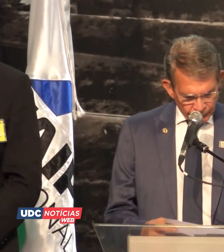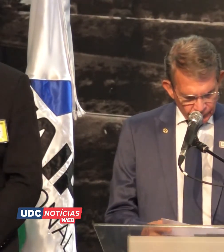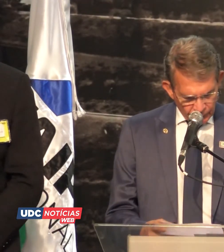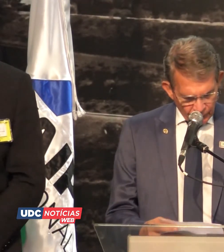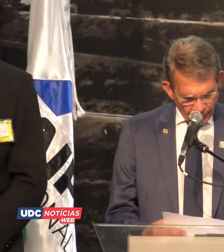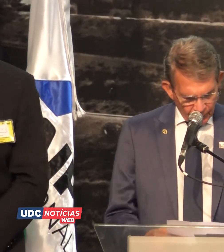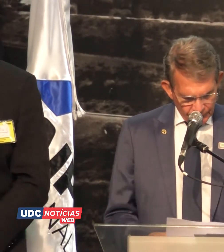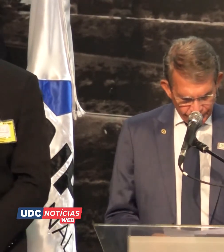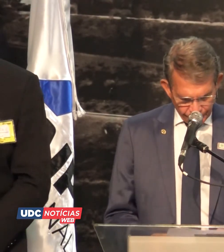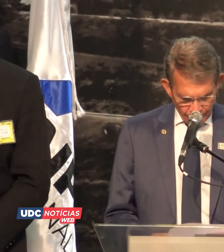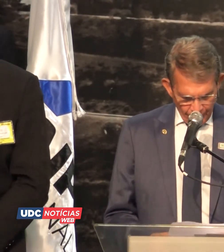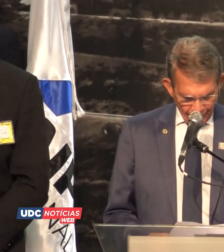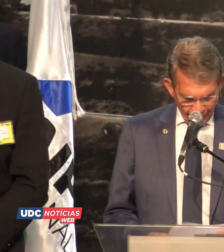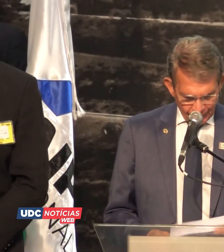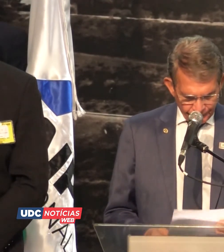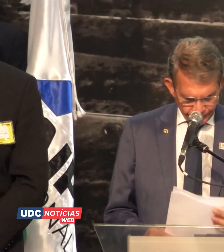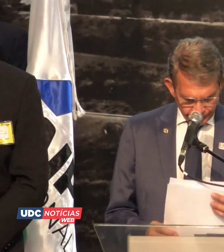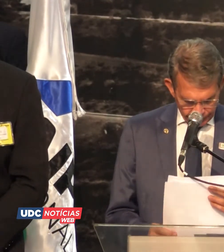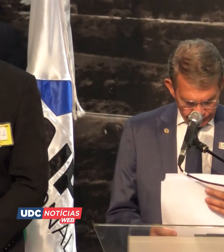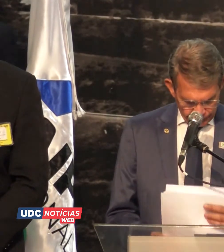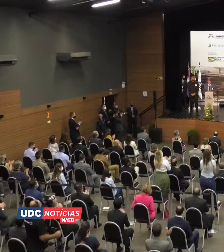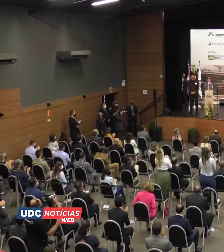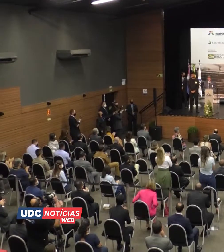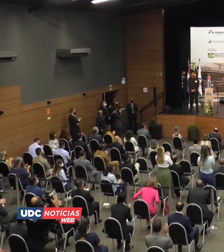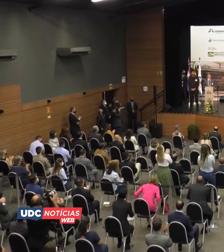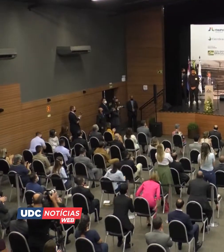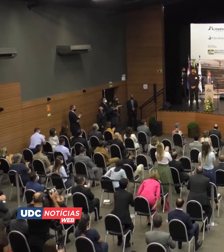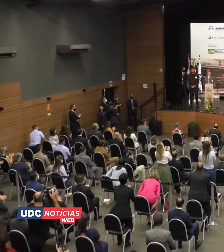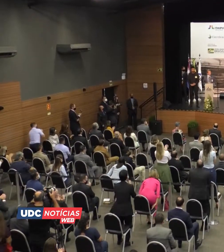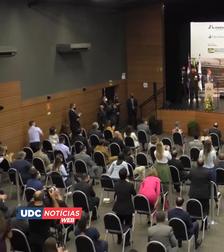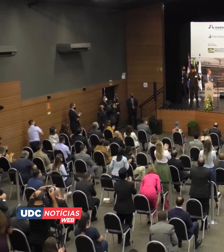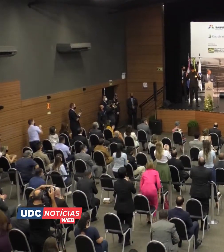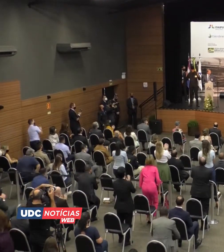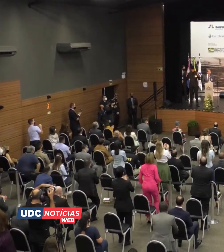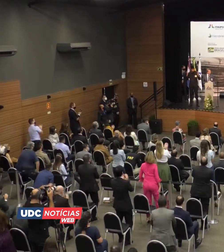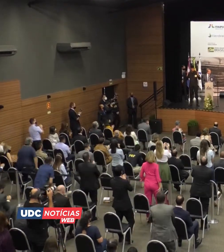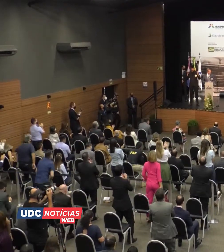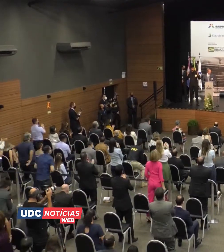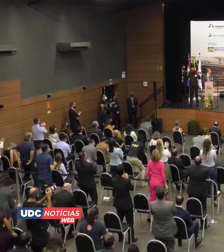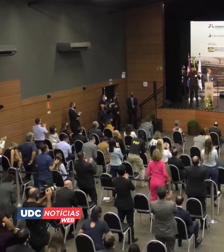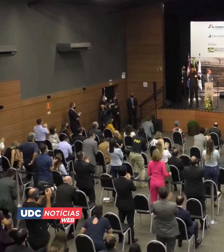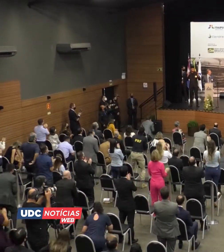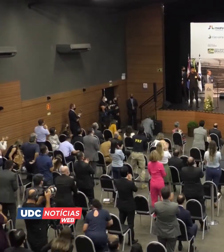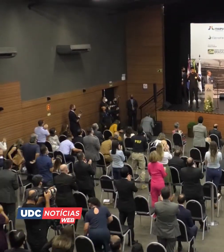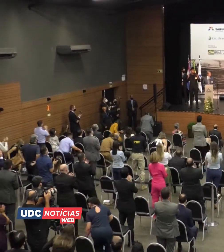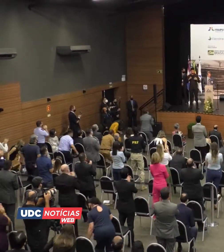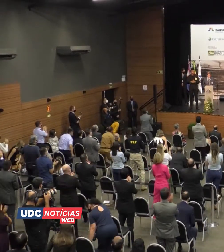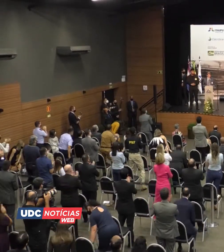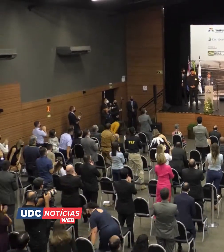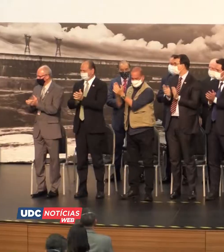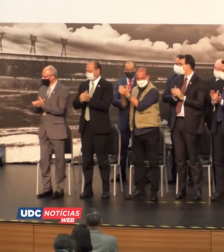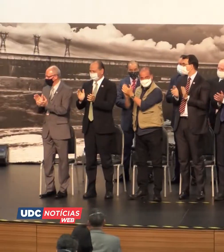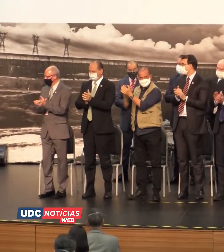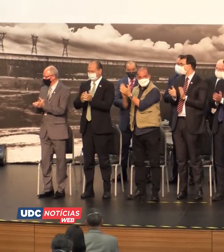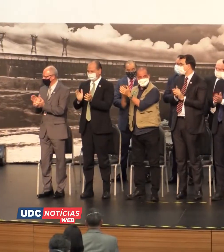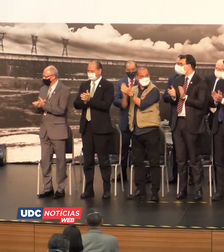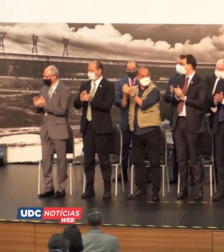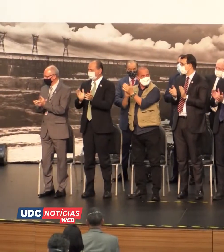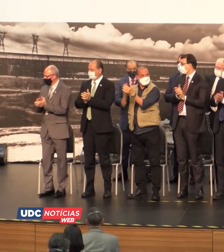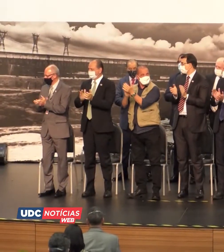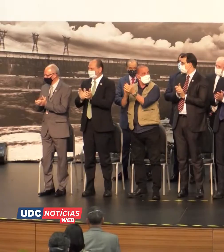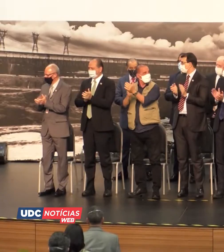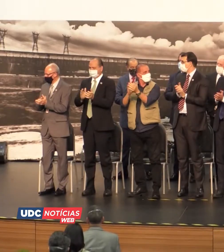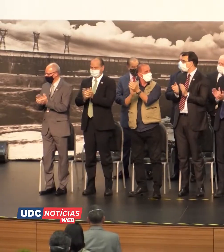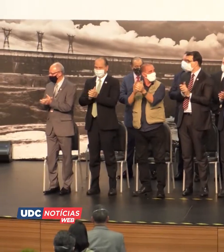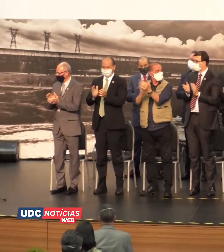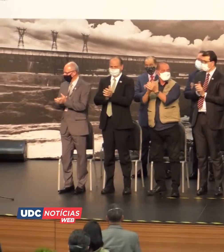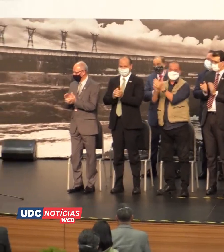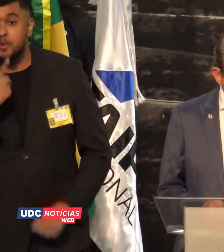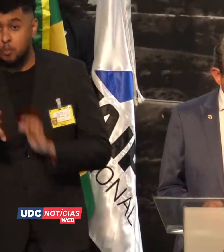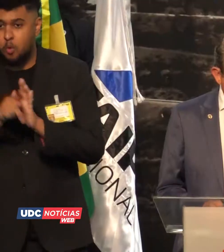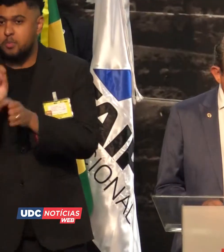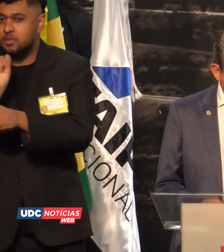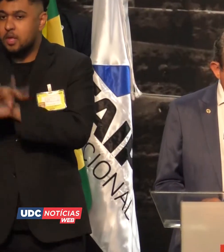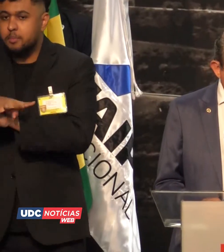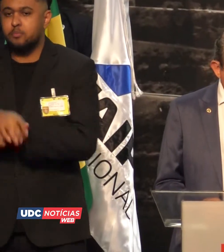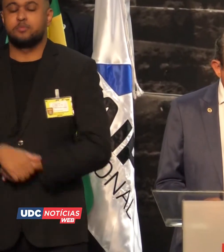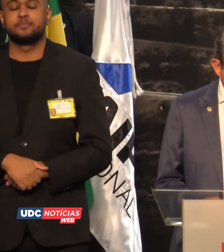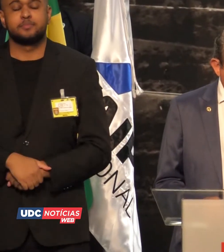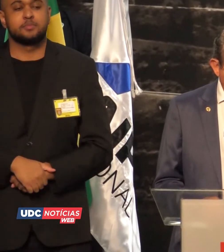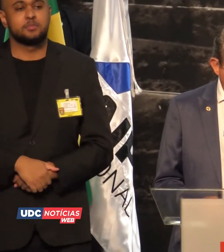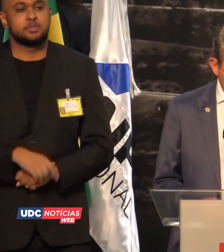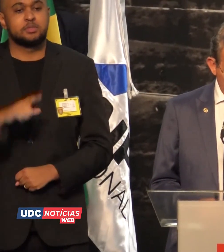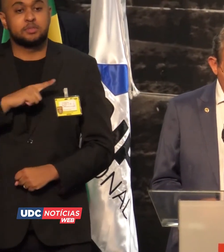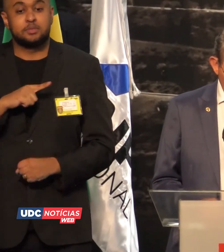que